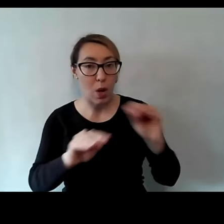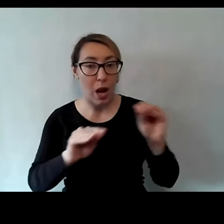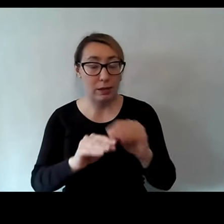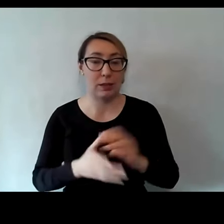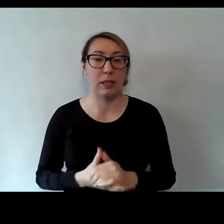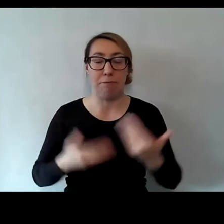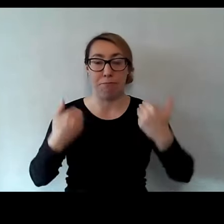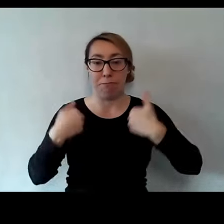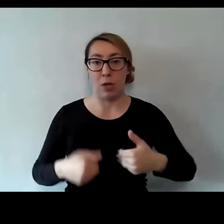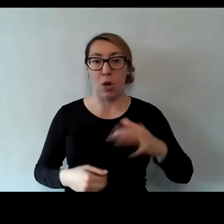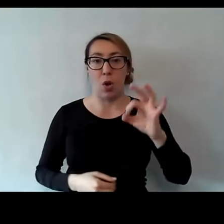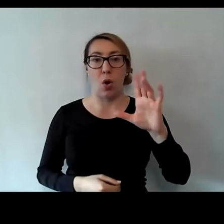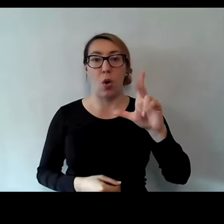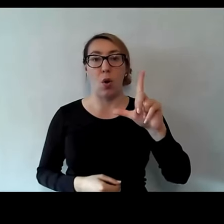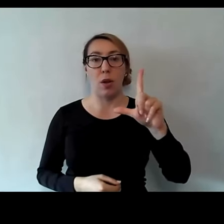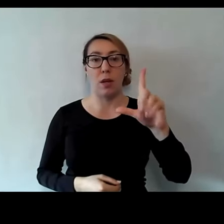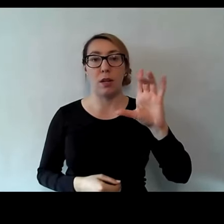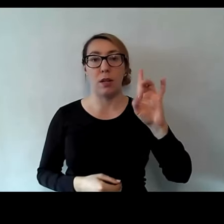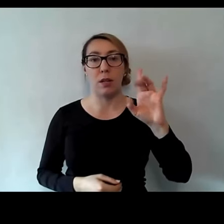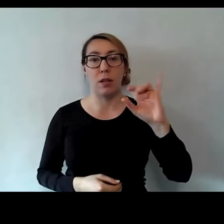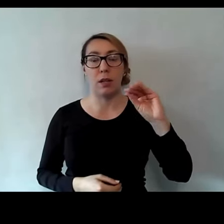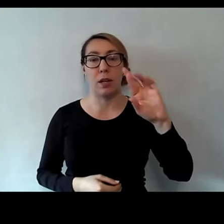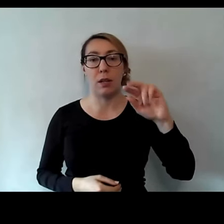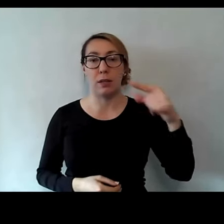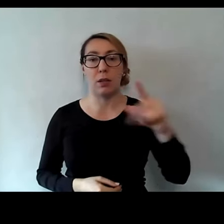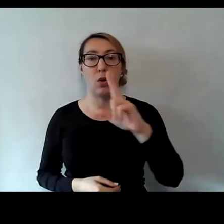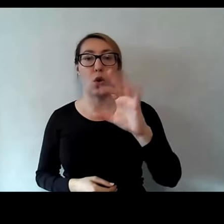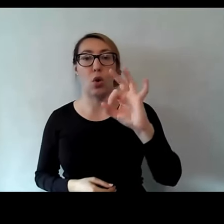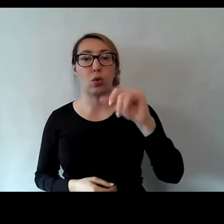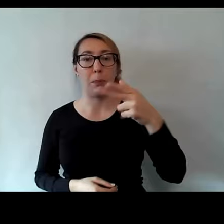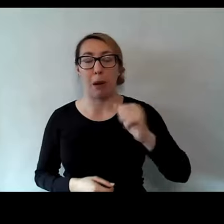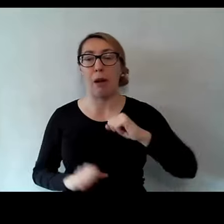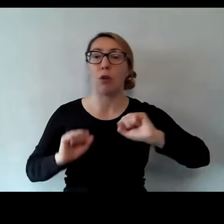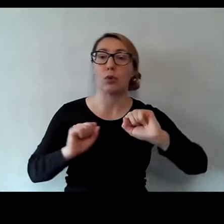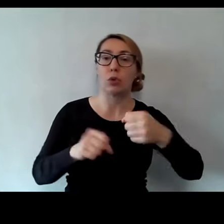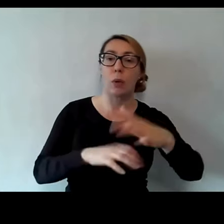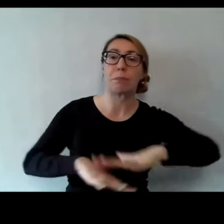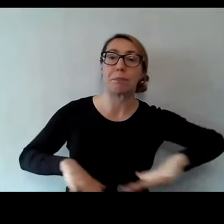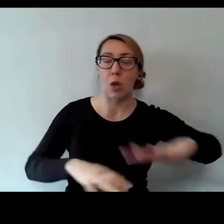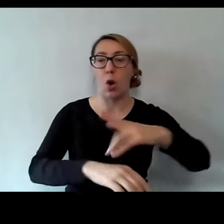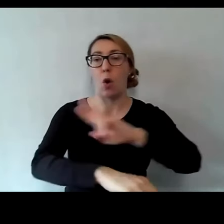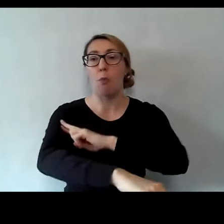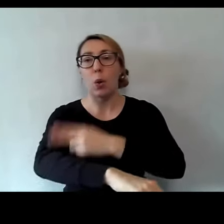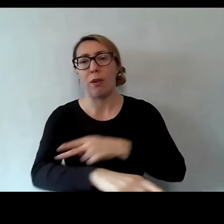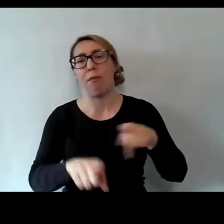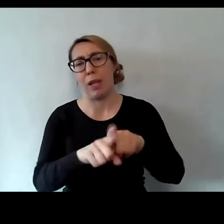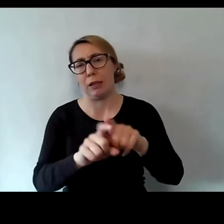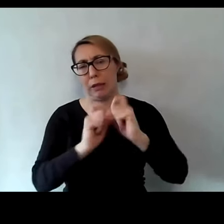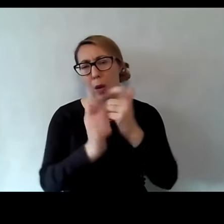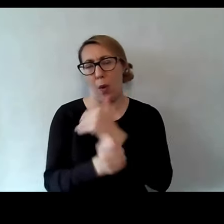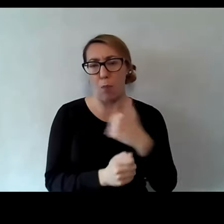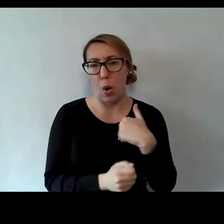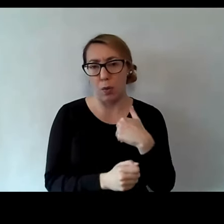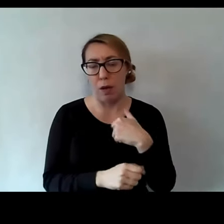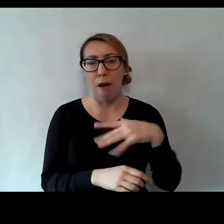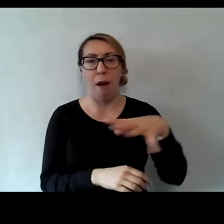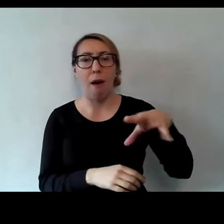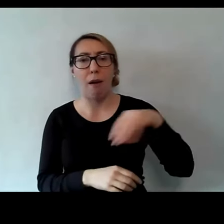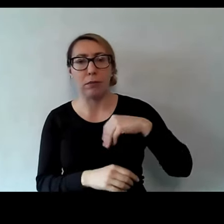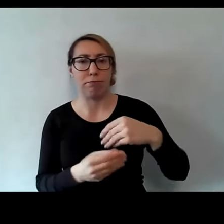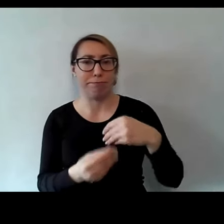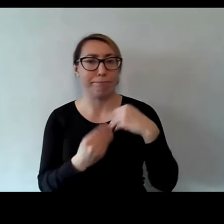Więc ja nazywam się Ogierdko Siba i mam przyjemność działać na terenie Poznania, ale także całego kraju. Razem z moim